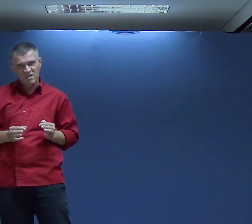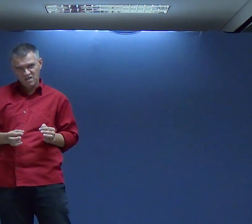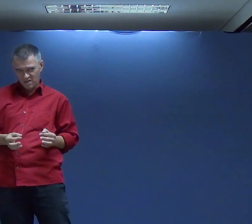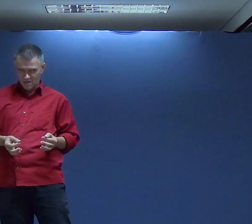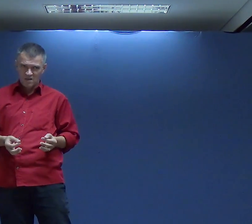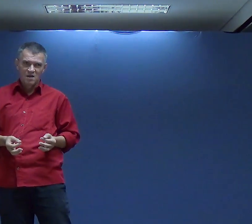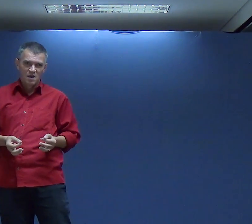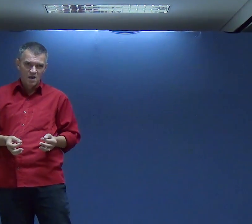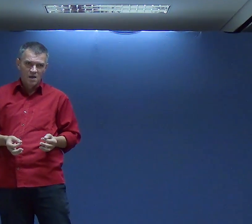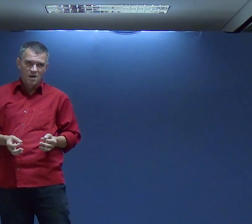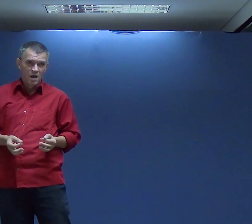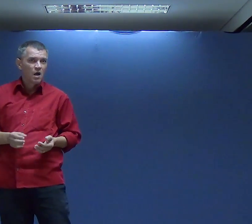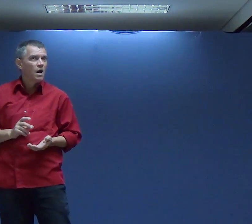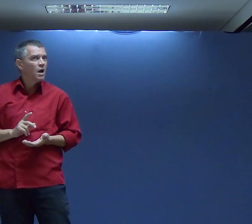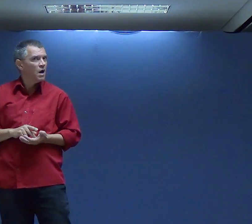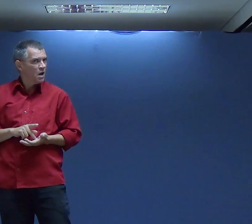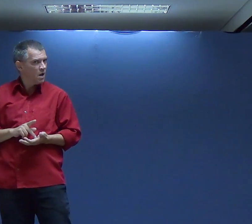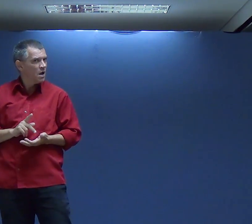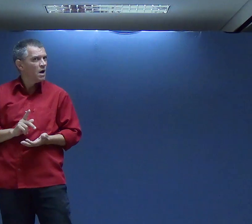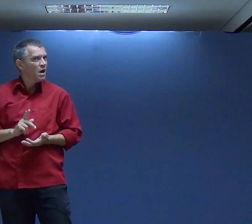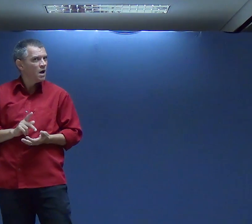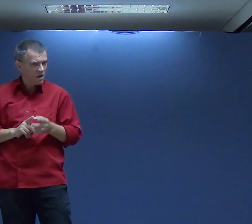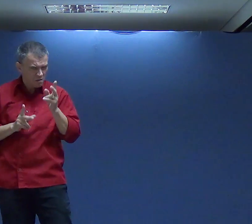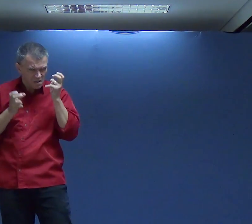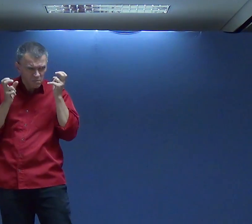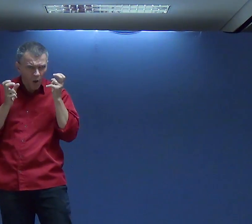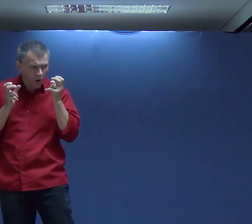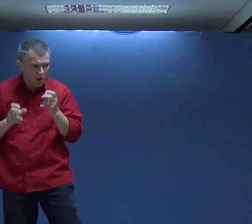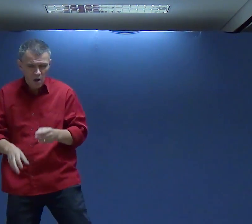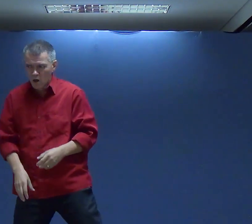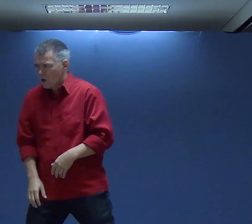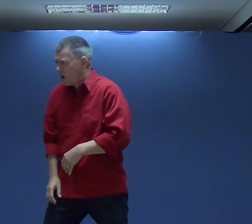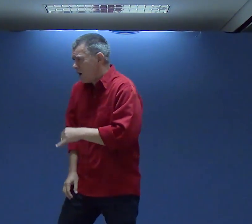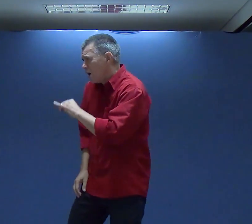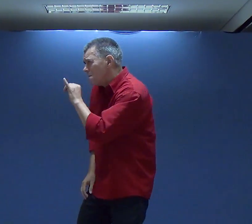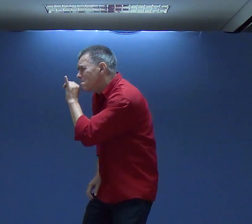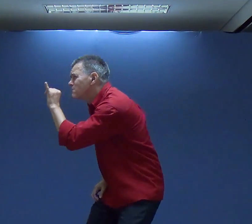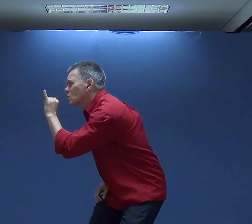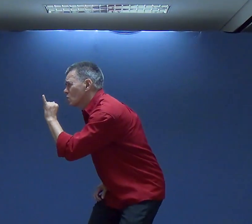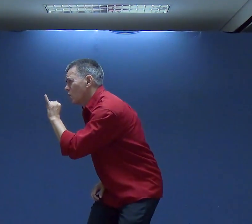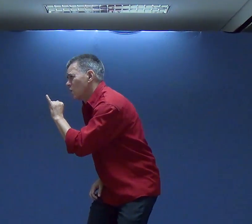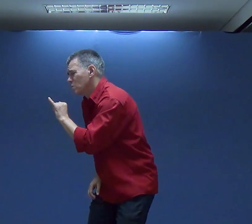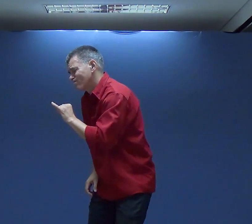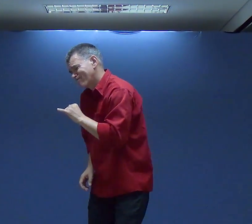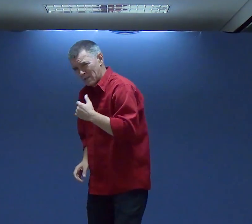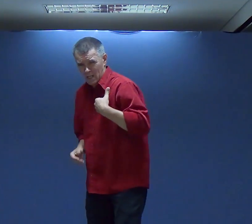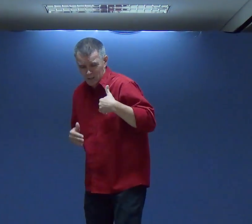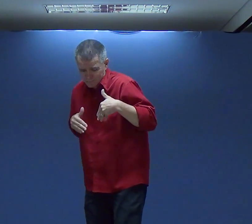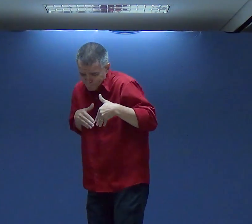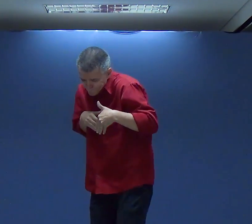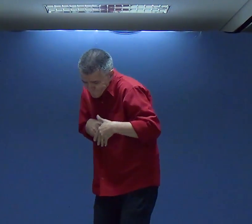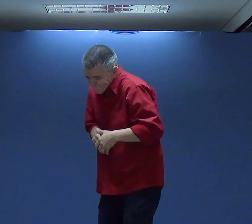isso acontece A pessoa começa a amorescer Sabe? Você já percebeu? O perdão Ele é como se